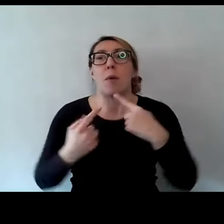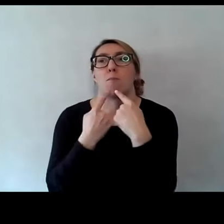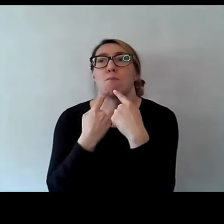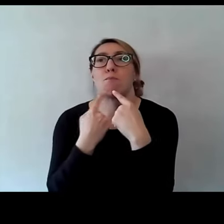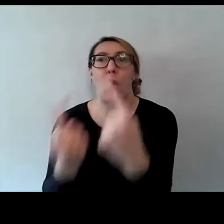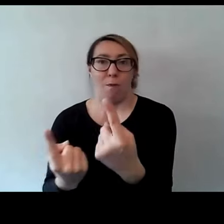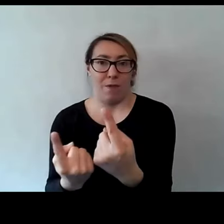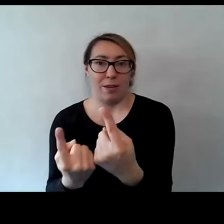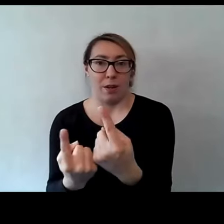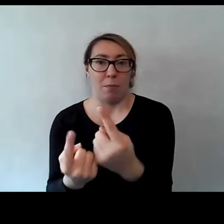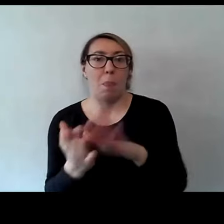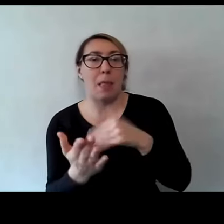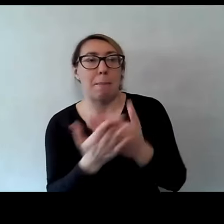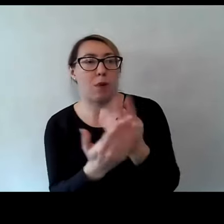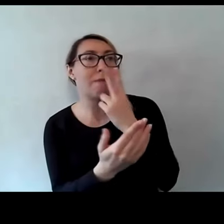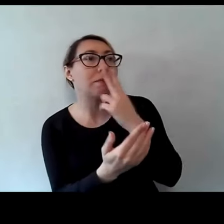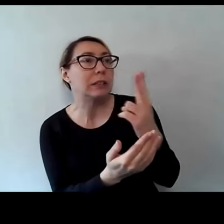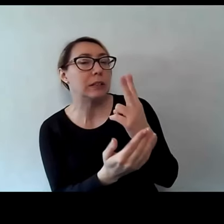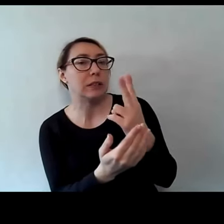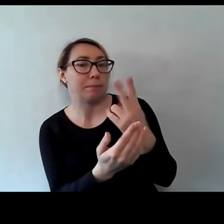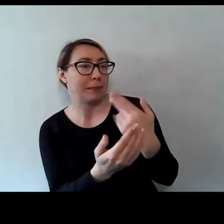widzi, na przykład niedawno rozmawiałem